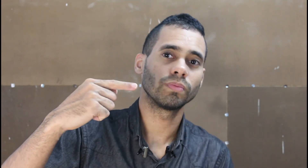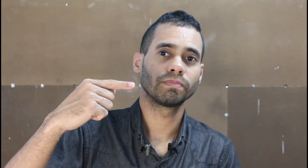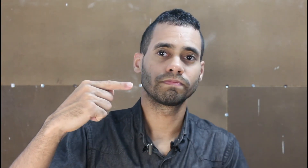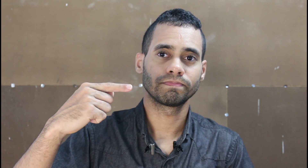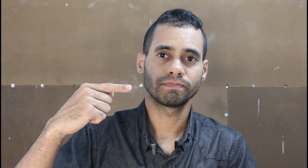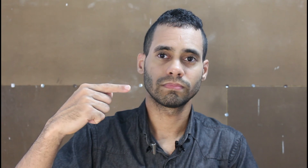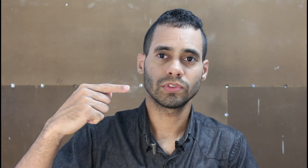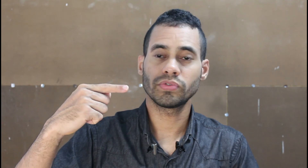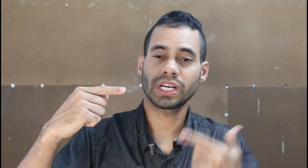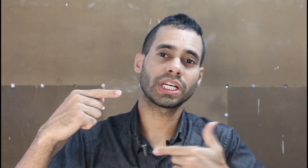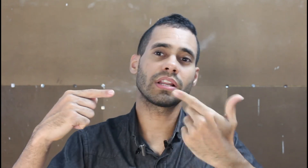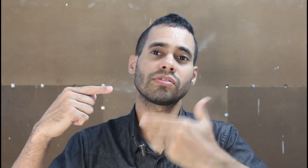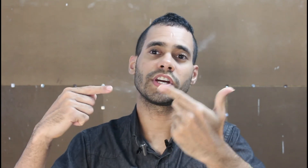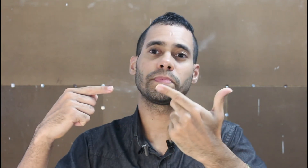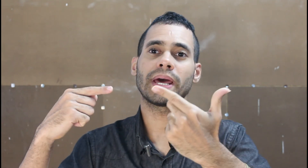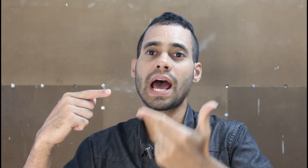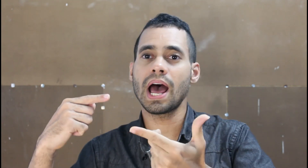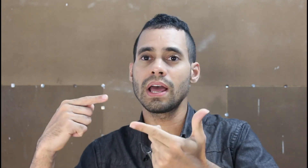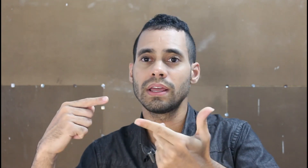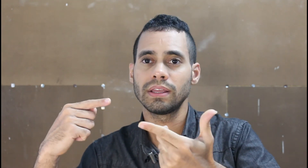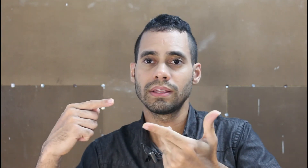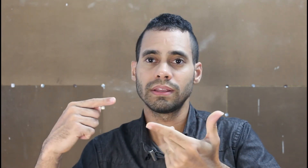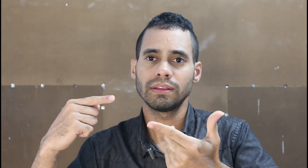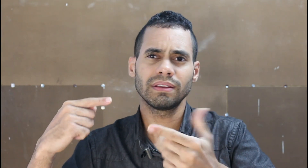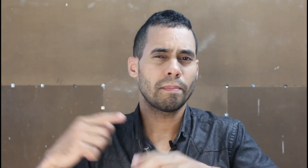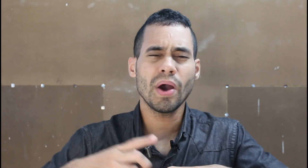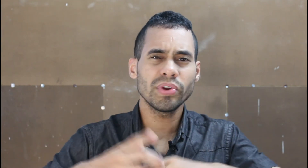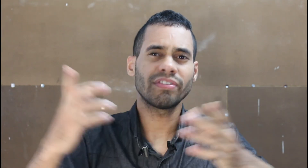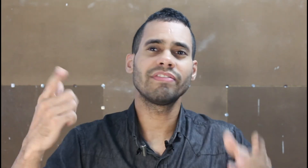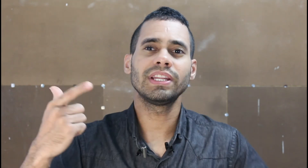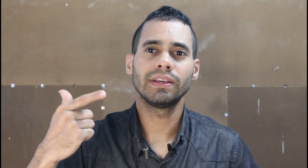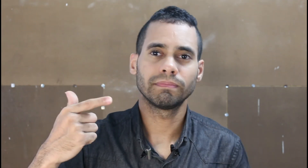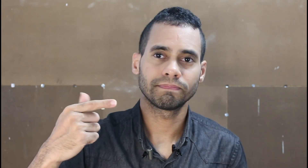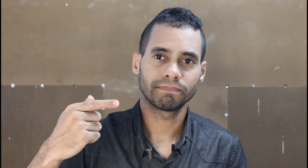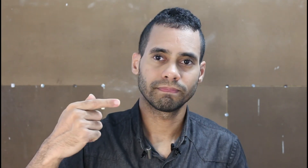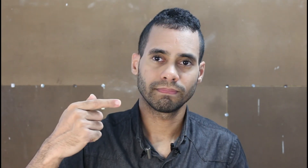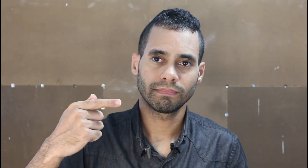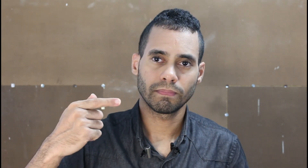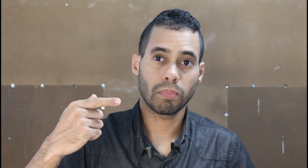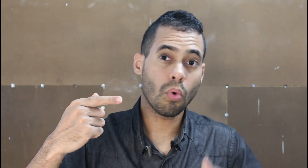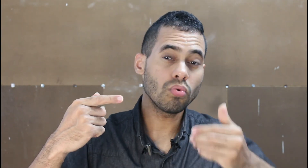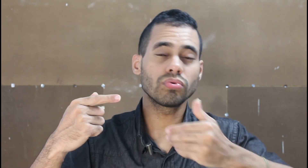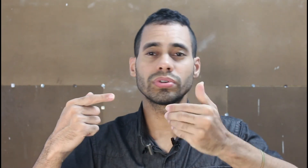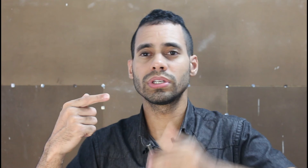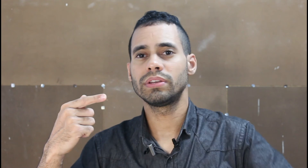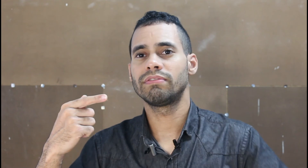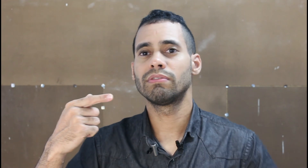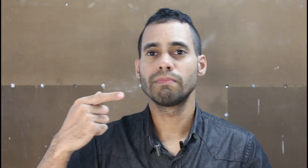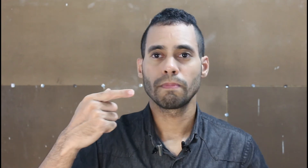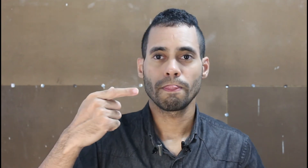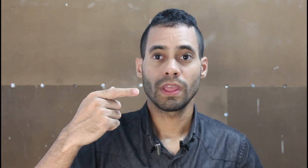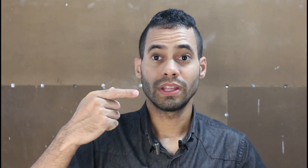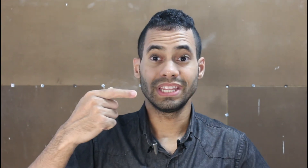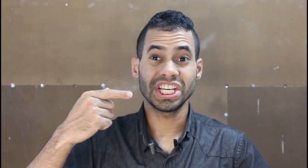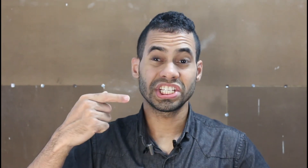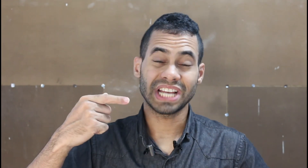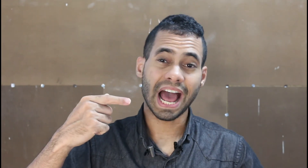você acha que ela só vai esperar a maioria vai vender poucos que vão deixar